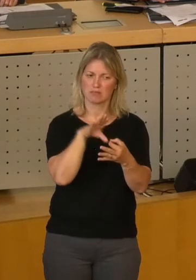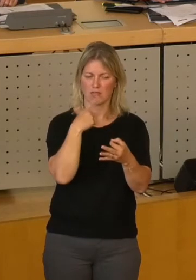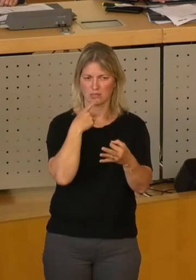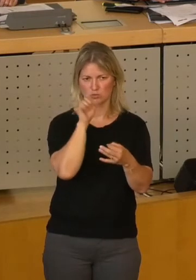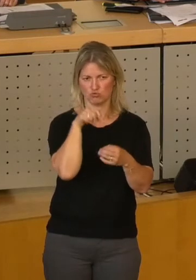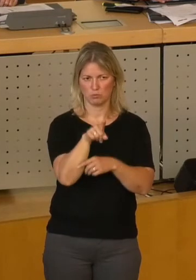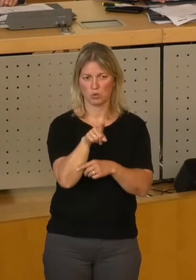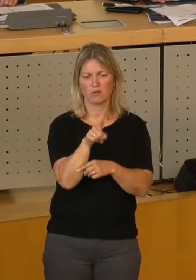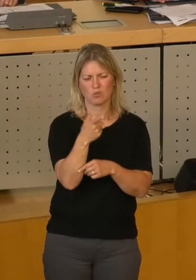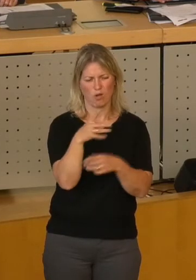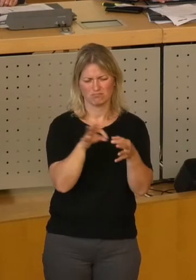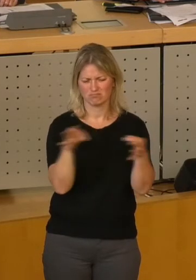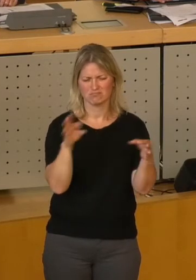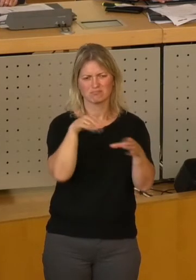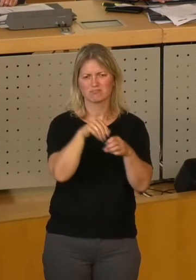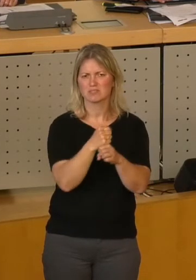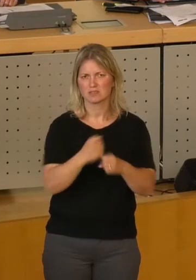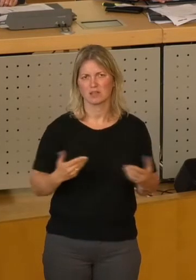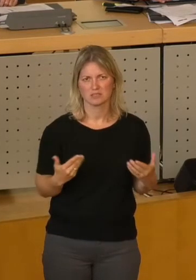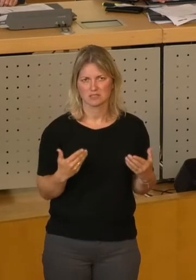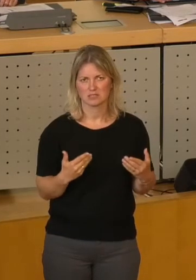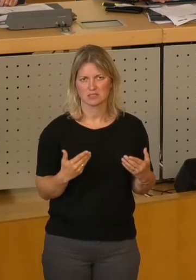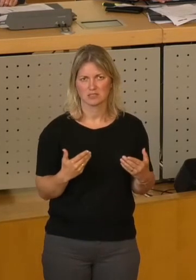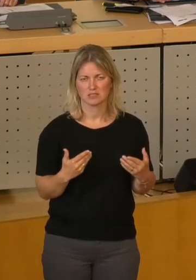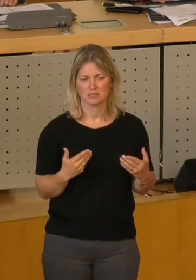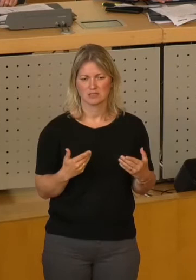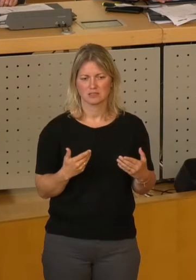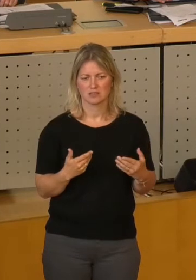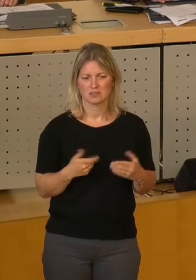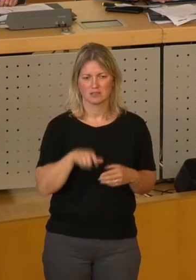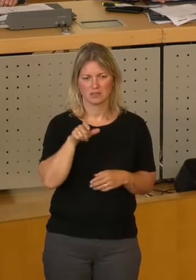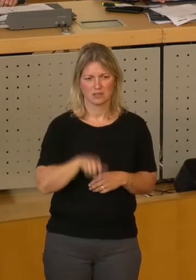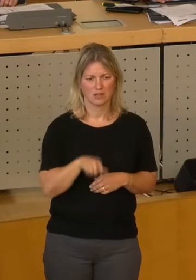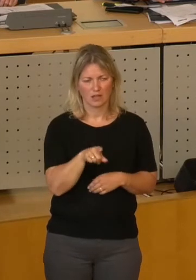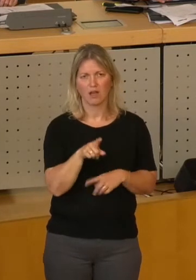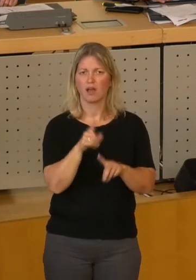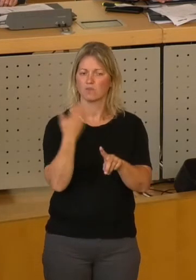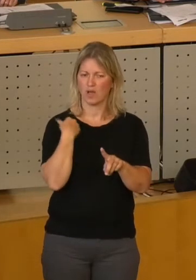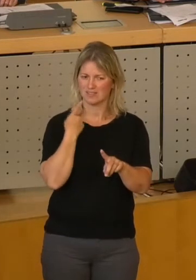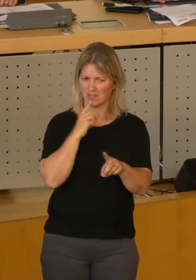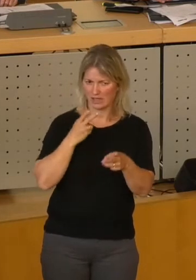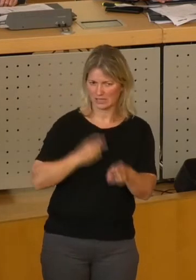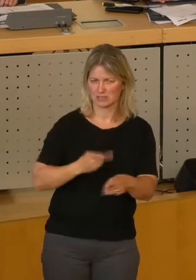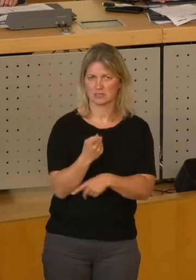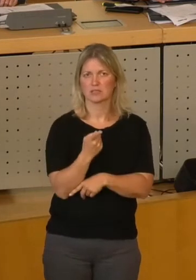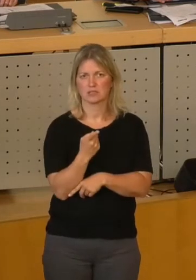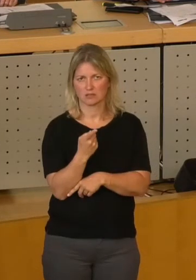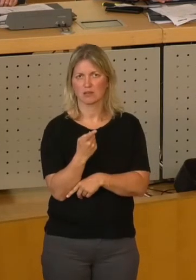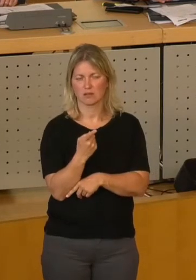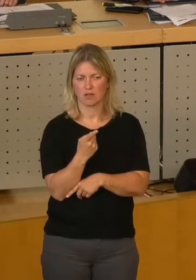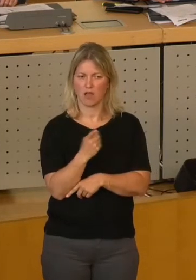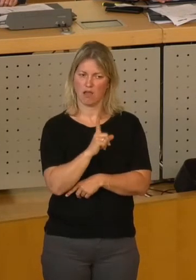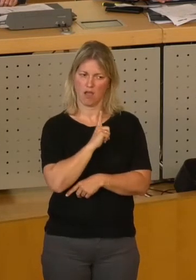stimmen, und das hat Frau Filius-Jene richtig gesagt, dem Vorhaben